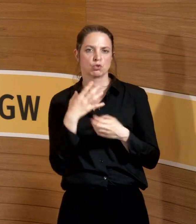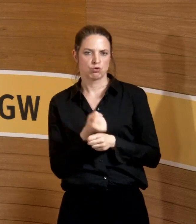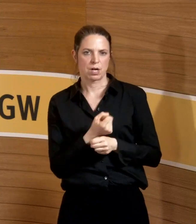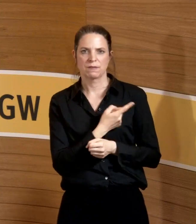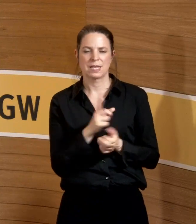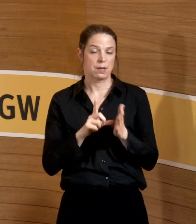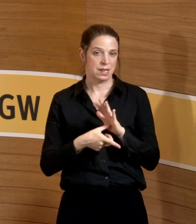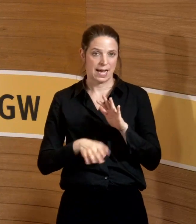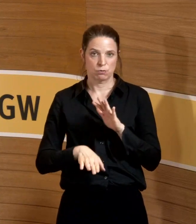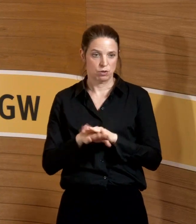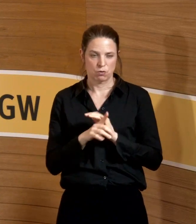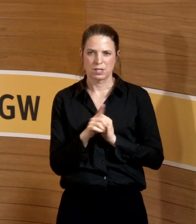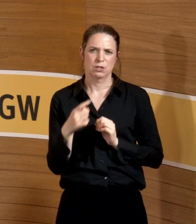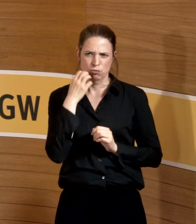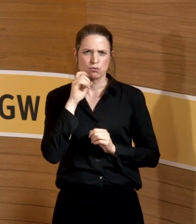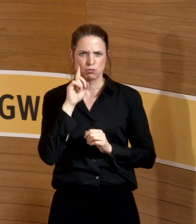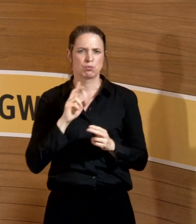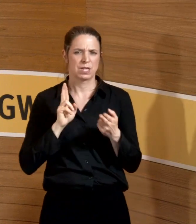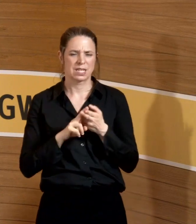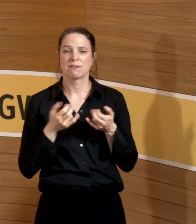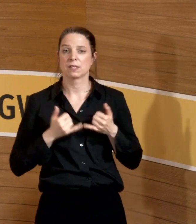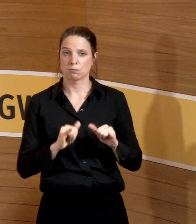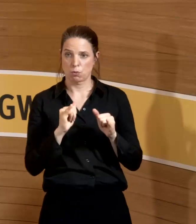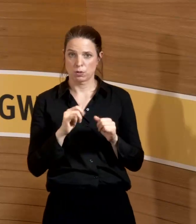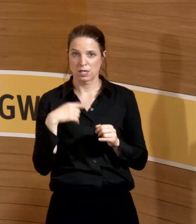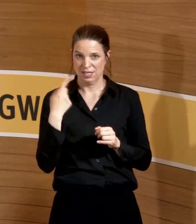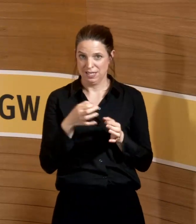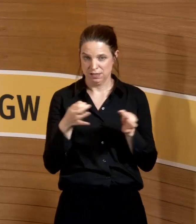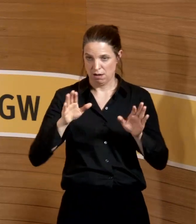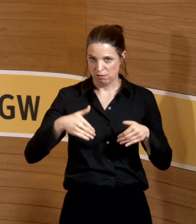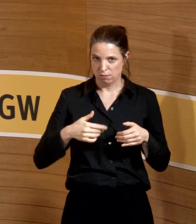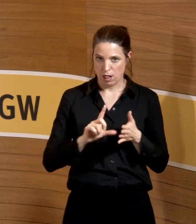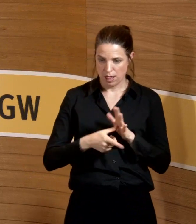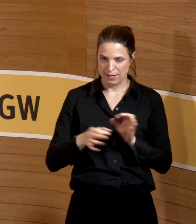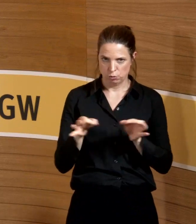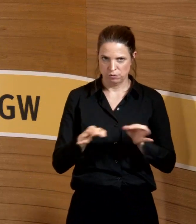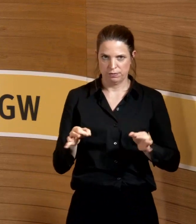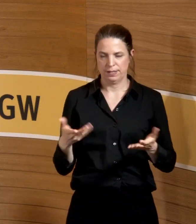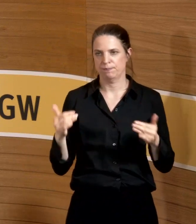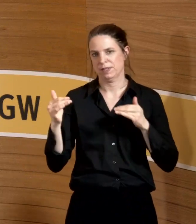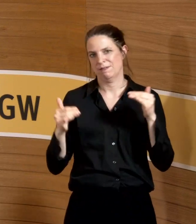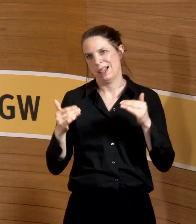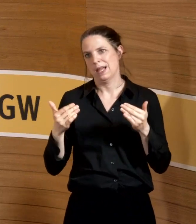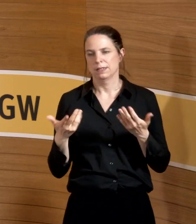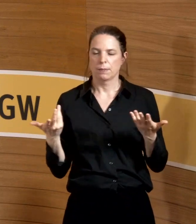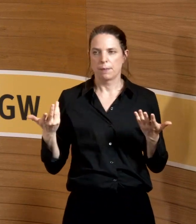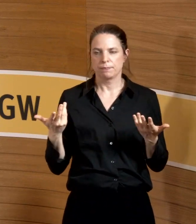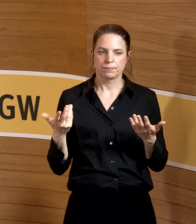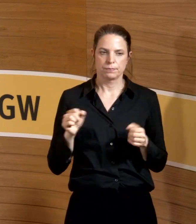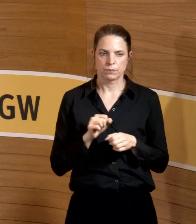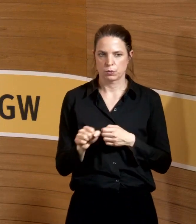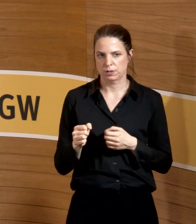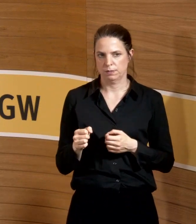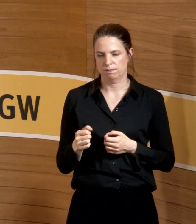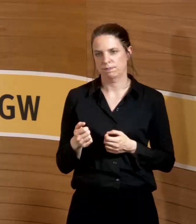leistungsfähig ist. Ich möchte mal die Mutter treffen, die nach Entbindung, klar, voll leistungsfähig ist, kommt immer das Vergleichsniveau an. Aber okay, das